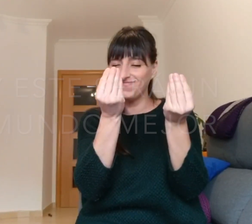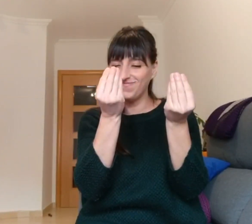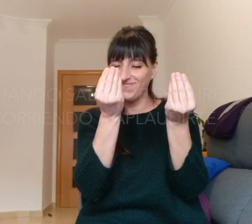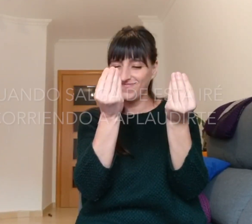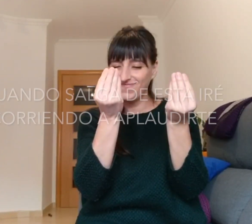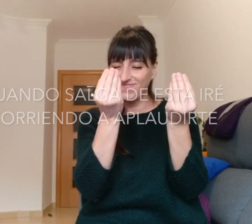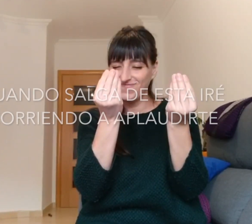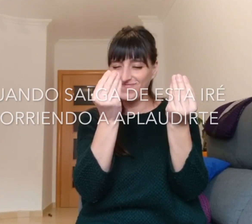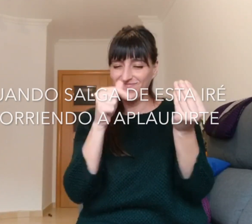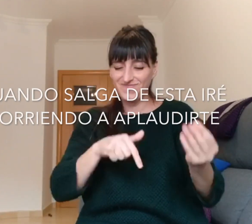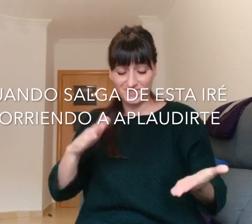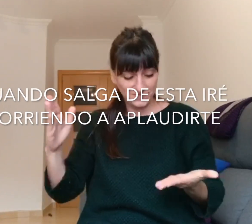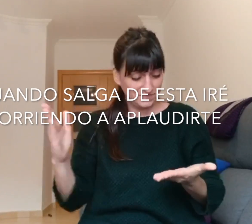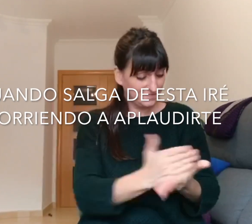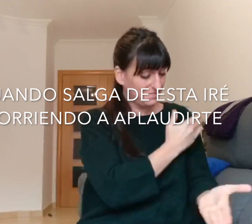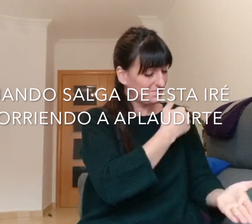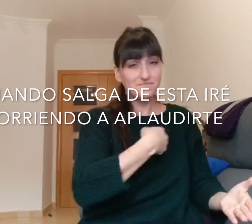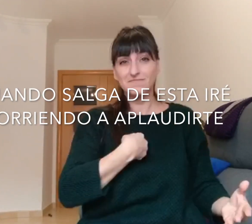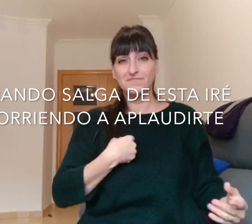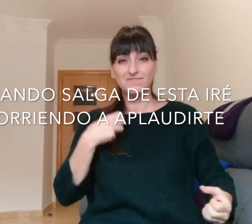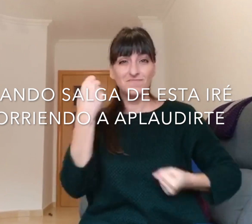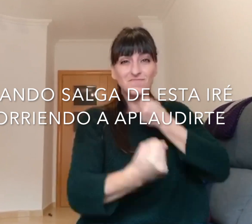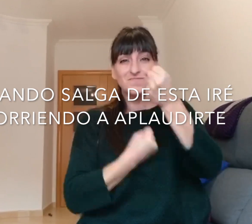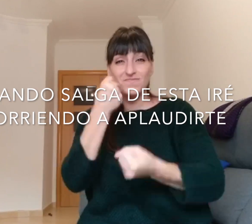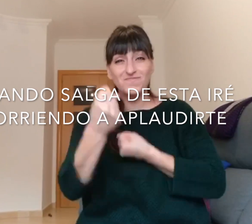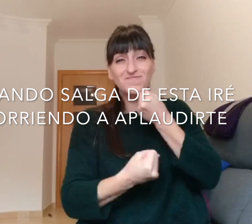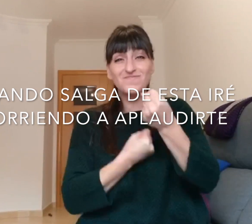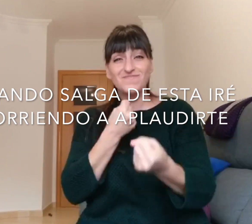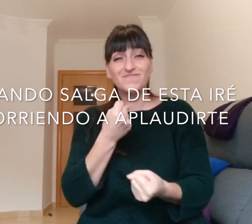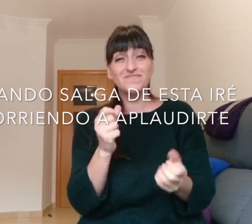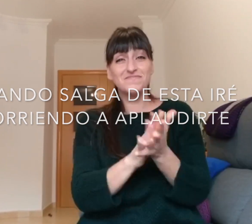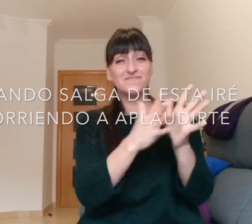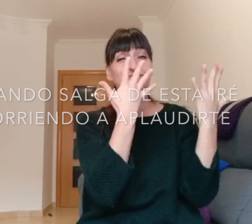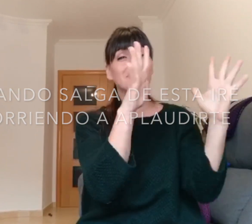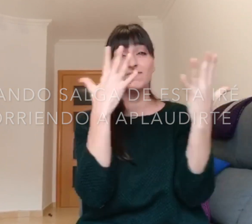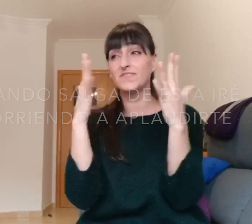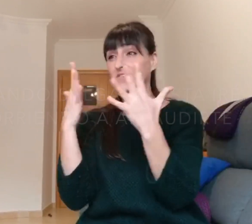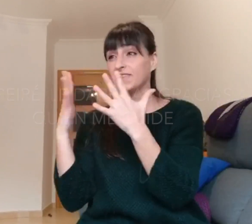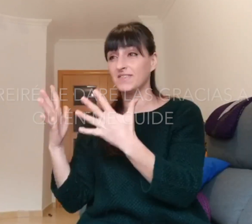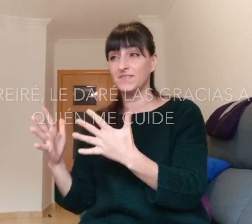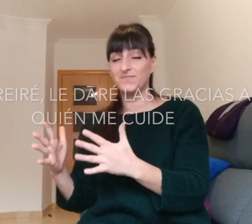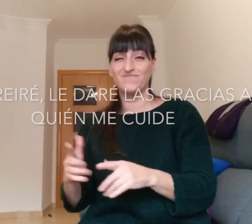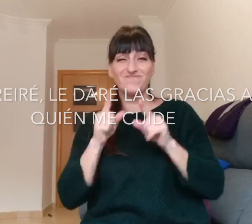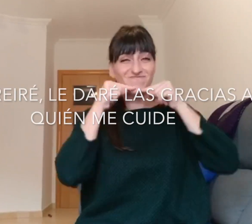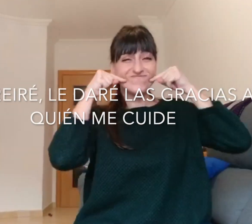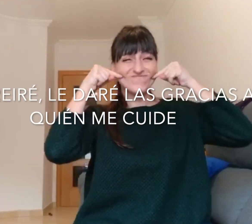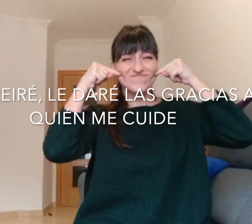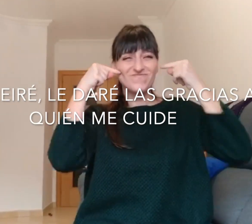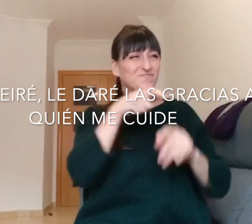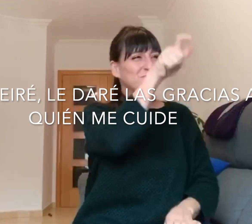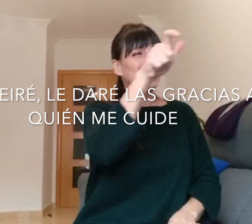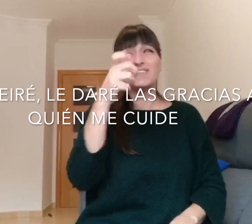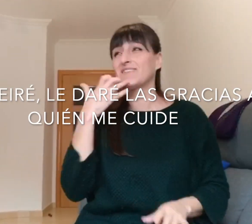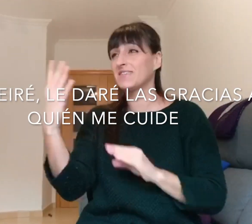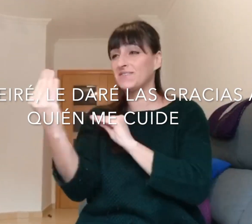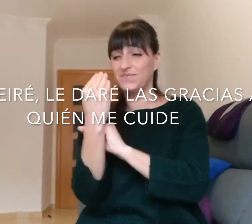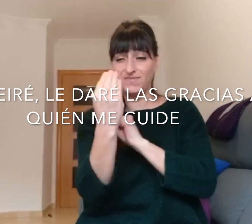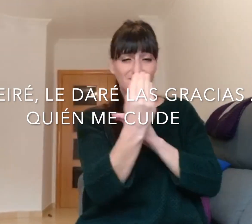Cuando salga de esta iré corriendo a aplaudirte Sonreiré, le daré las gracias a quien